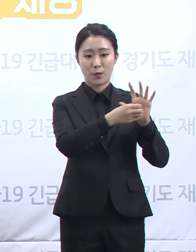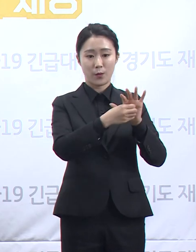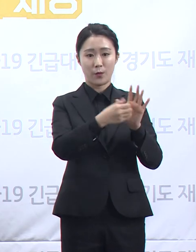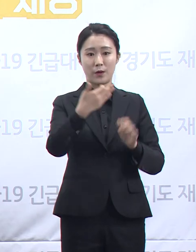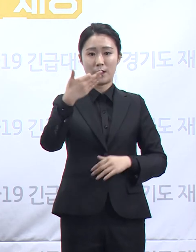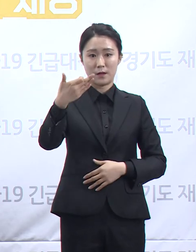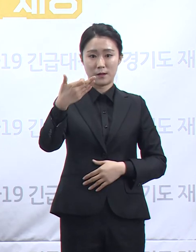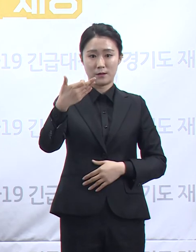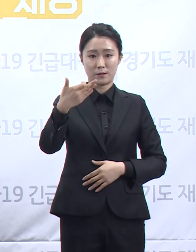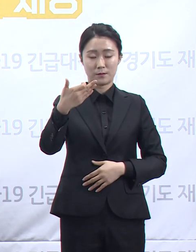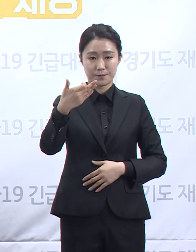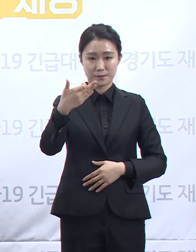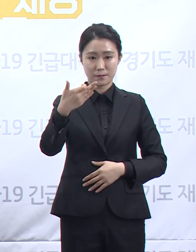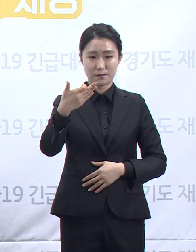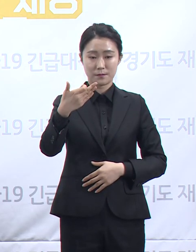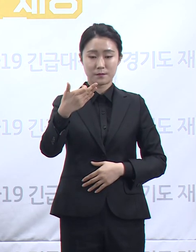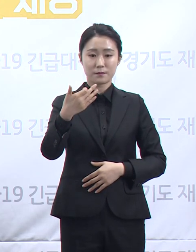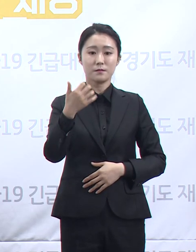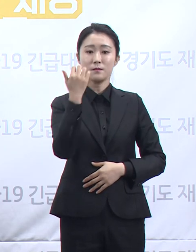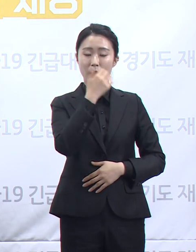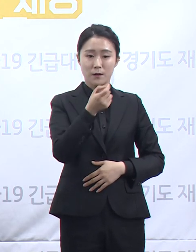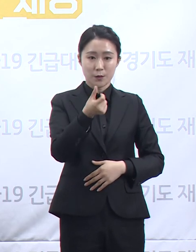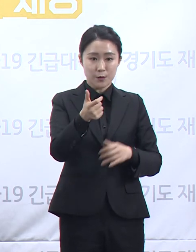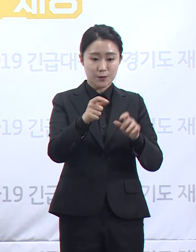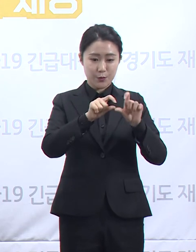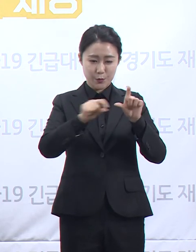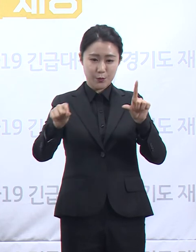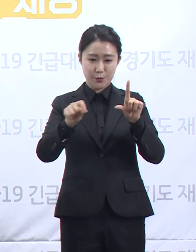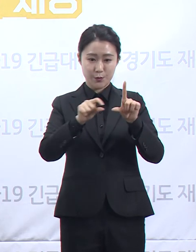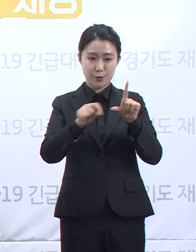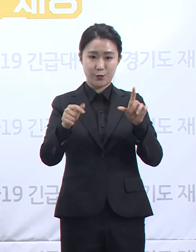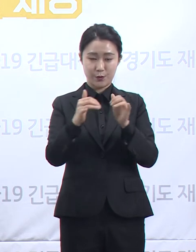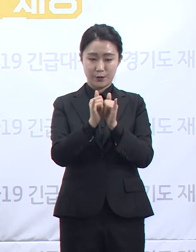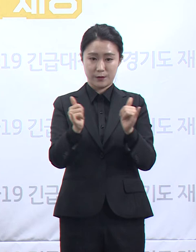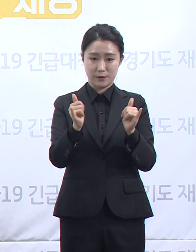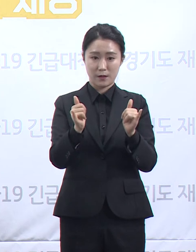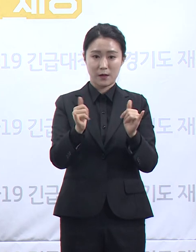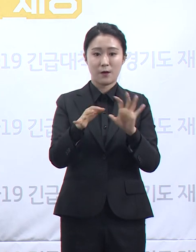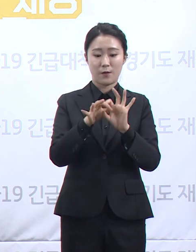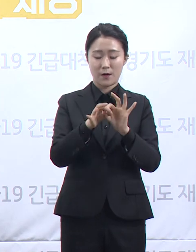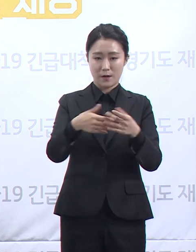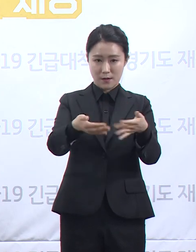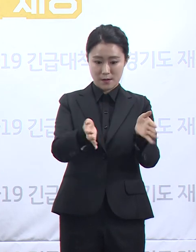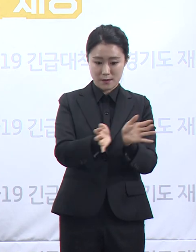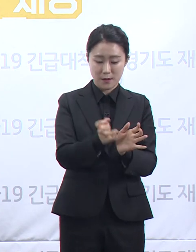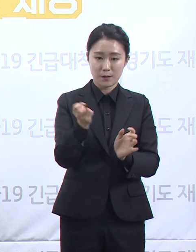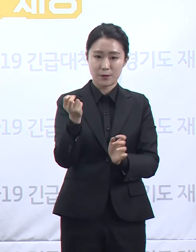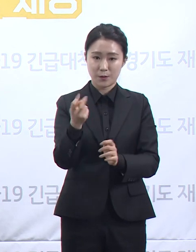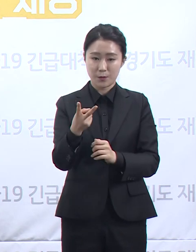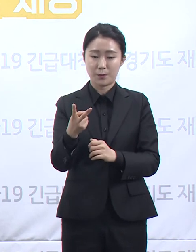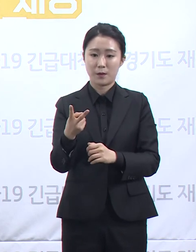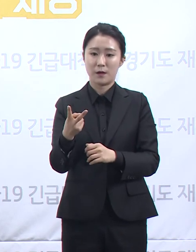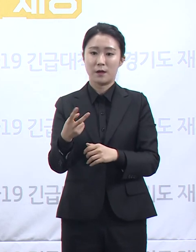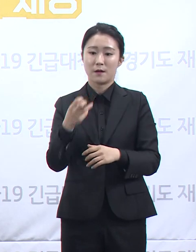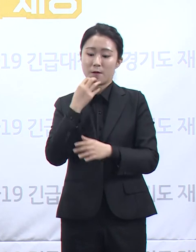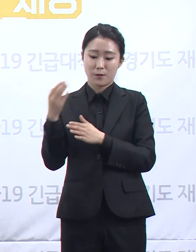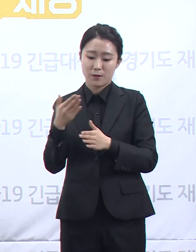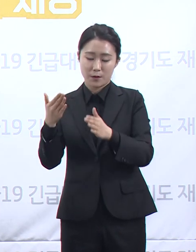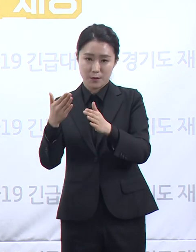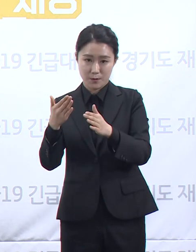긴급대책본부와 경기도 인권위원회 관계자분들을 모시고 간담회를 개최하였습니다. 이번 간담회에서는